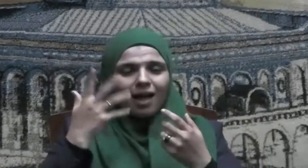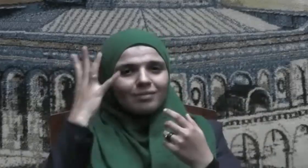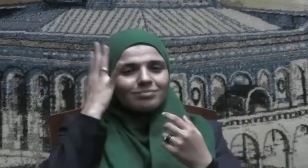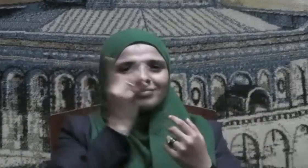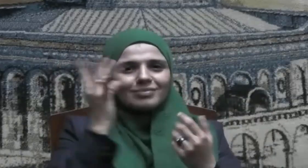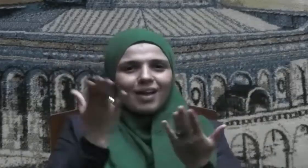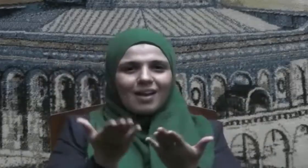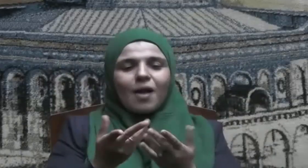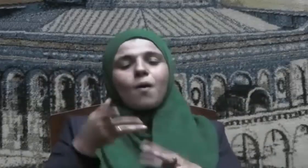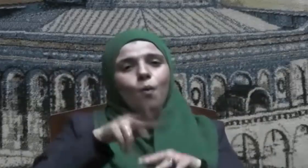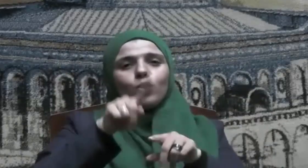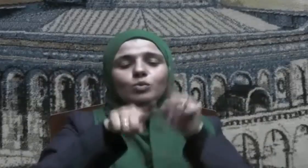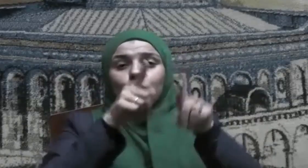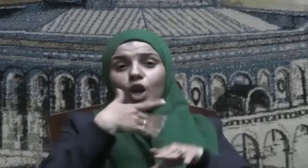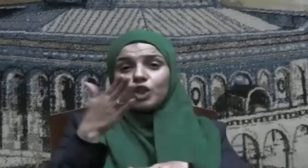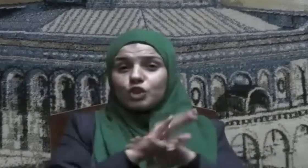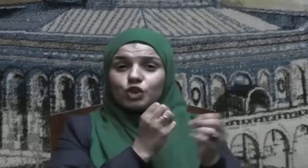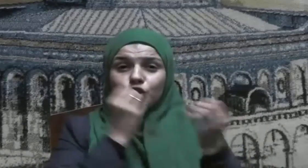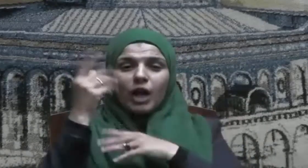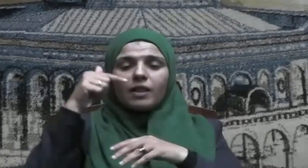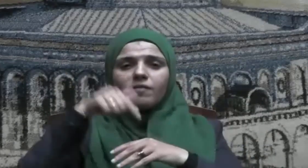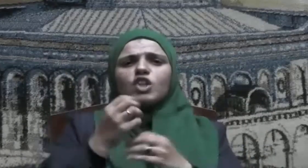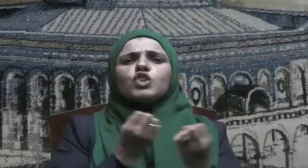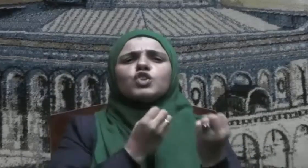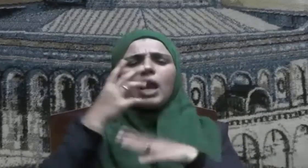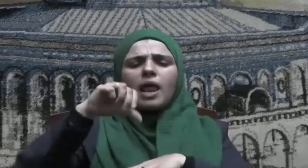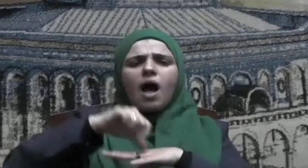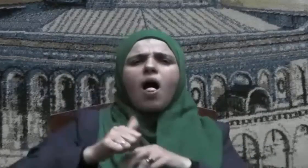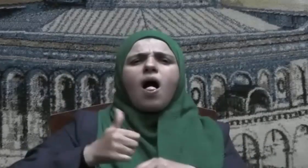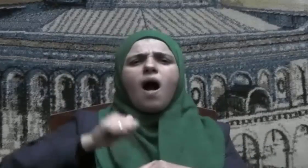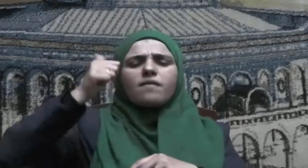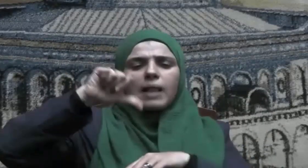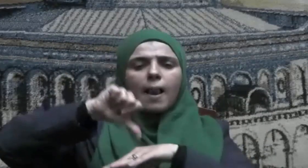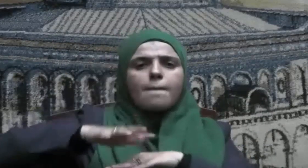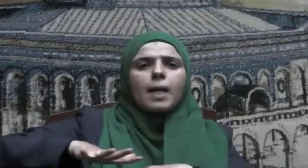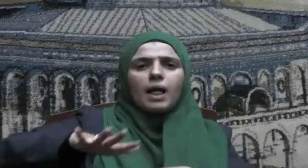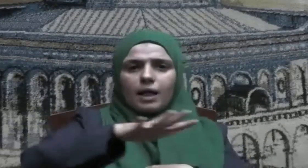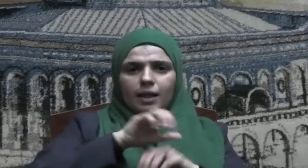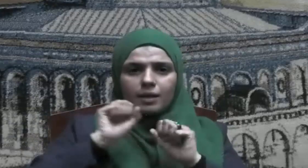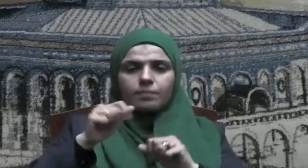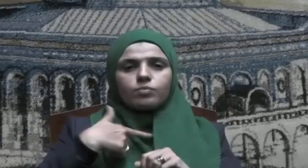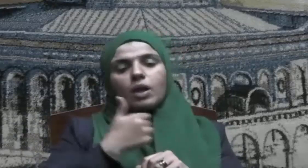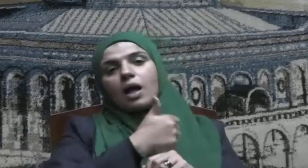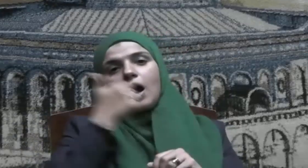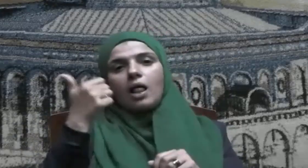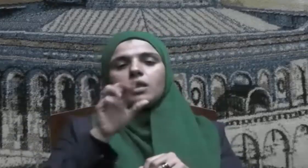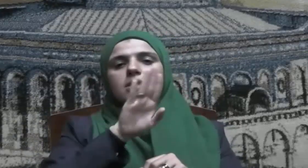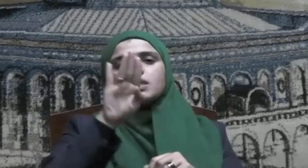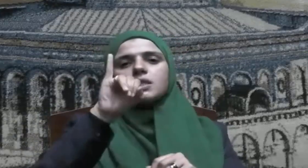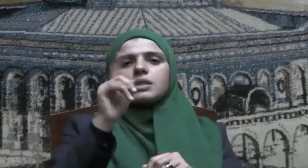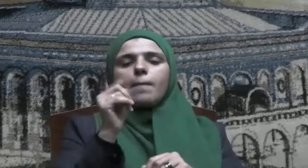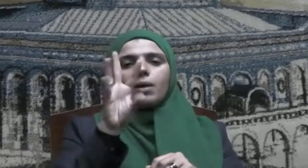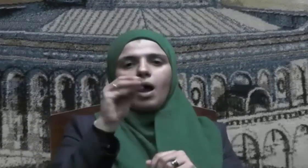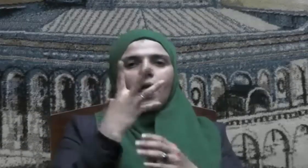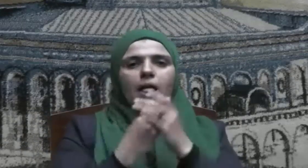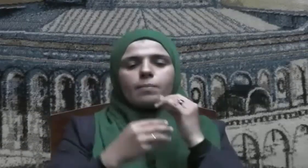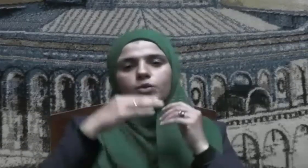الشهداء لهم في الجنة الأحسن الدور والقنوة فعن سنوة ابن جنب رضي الله